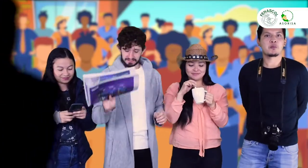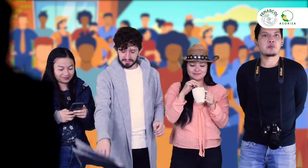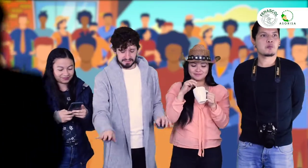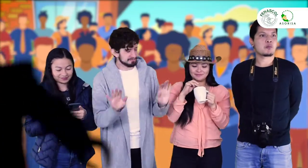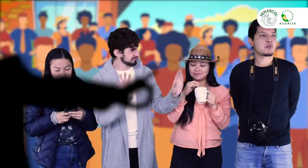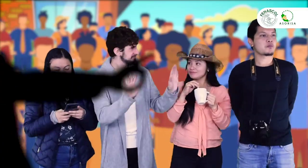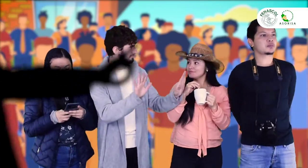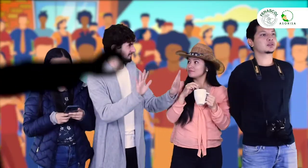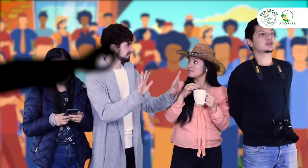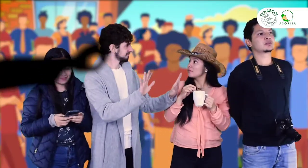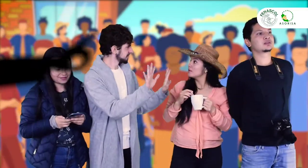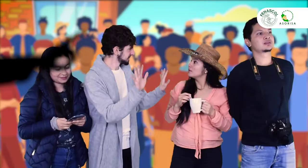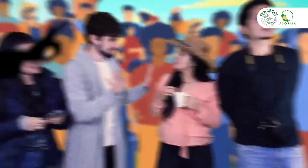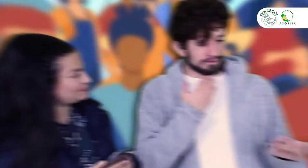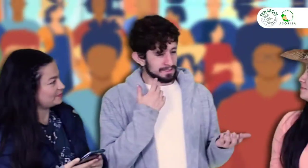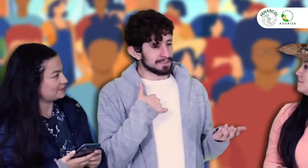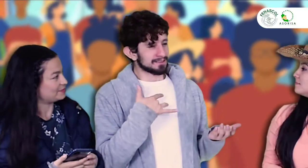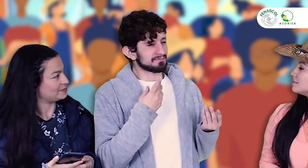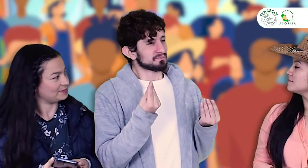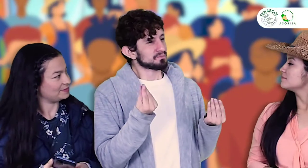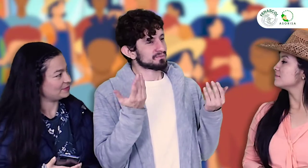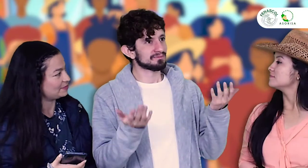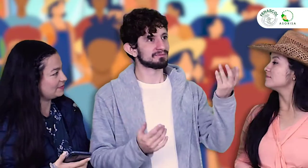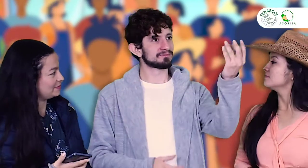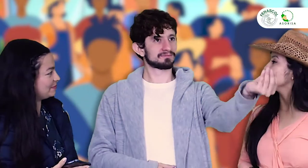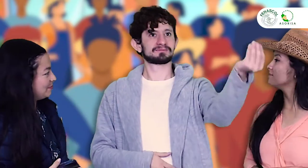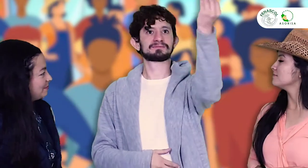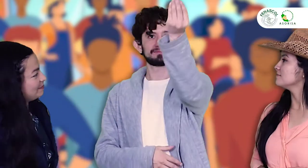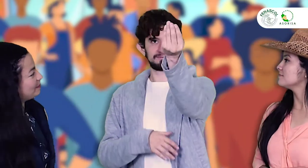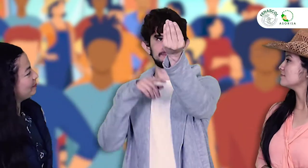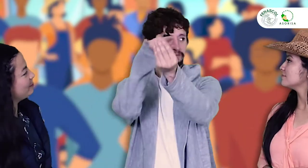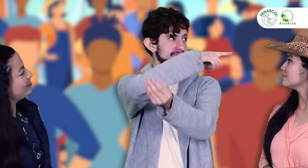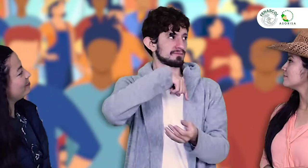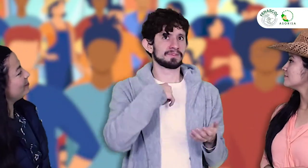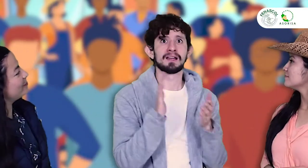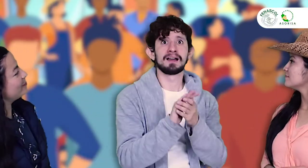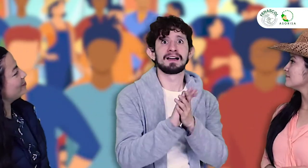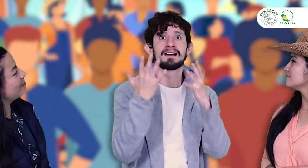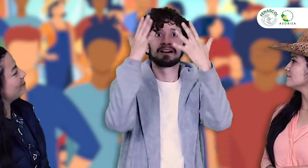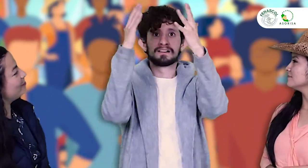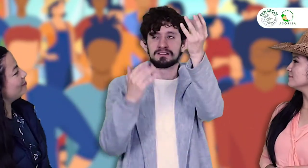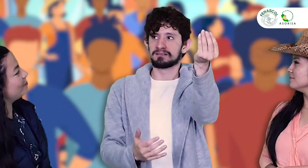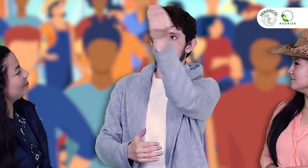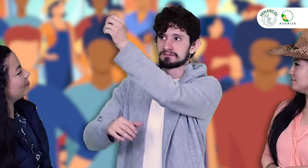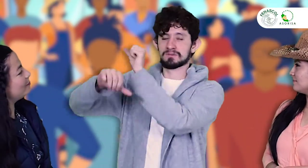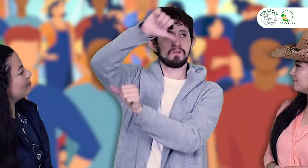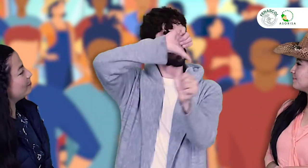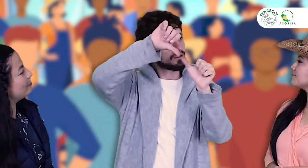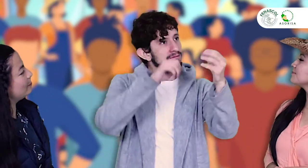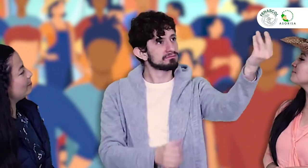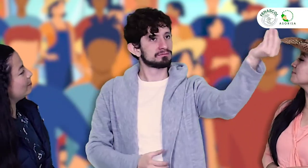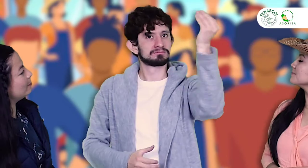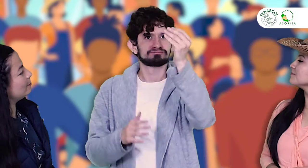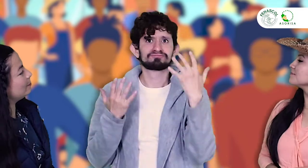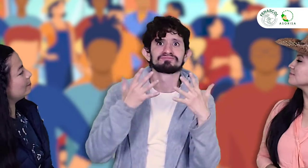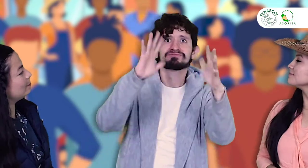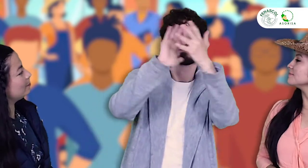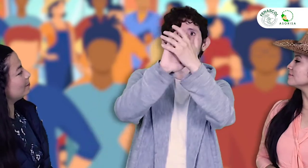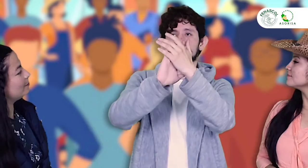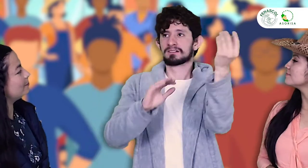A ver, a ver, un momento. Yo siento como un sinsabor. Cuando se montó un nuevo gobierno, celebramos, aplaudimos y esto lo hacemos con cada mandatario. Pero, ¿qué ha